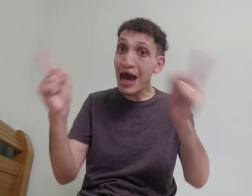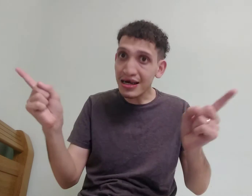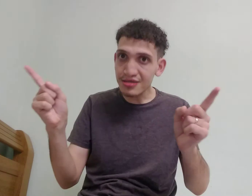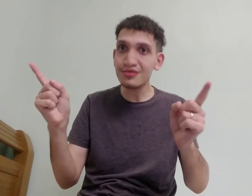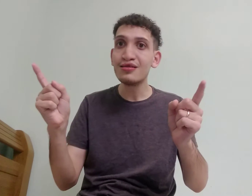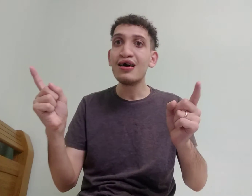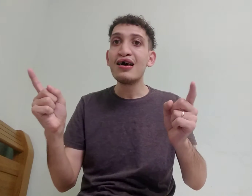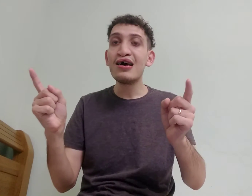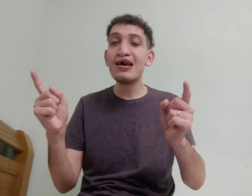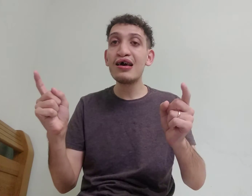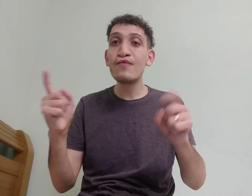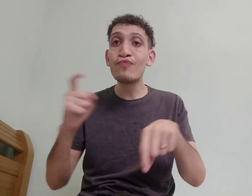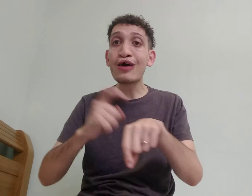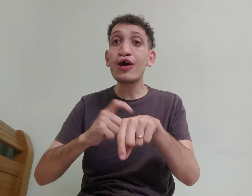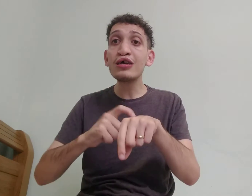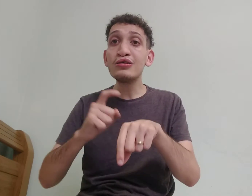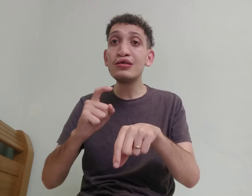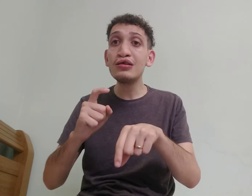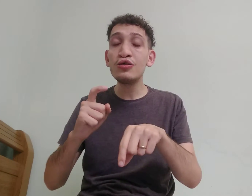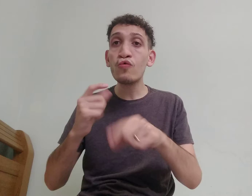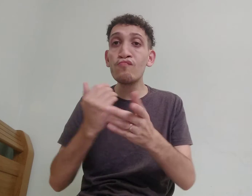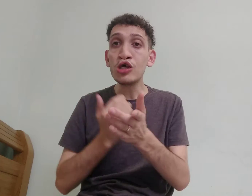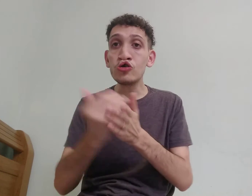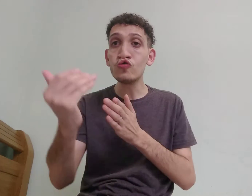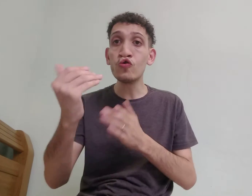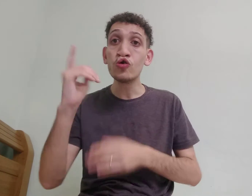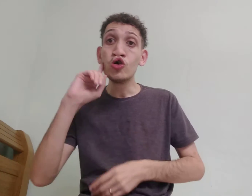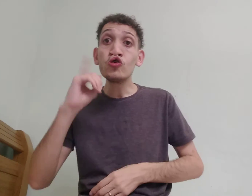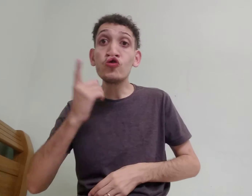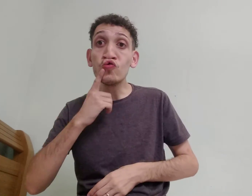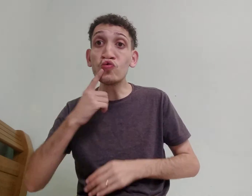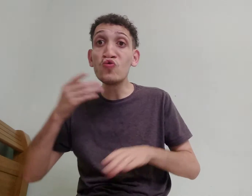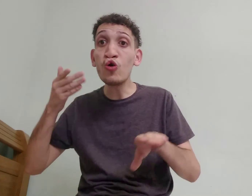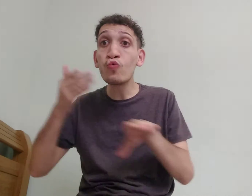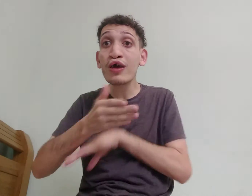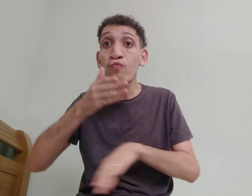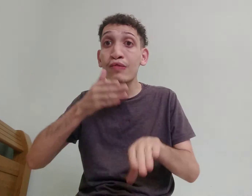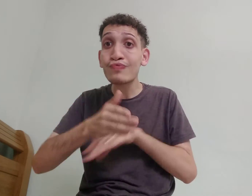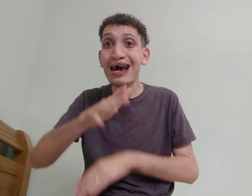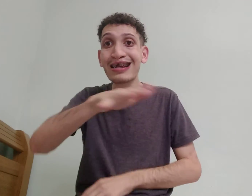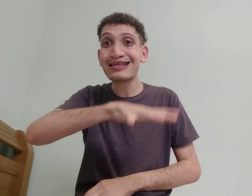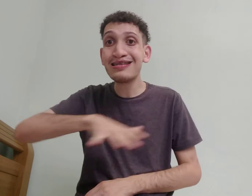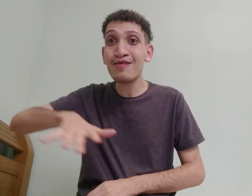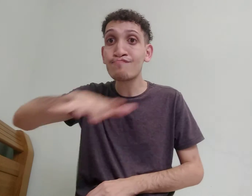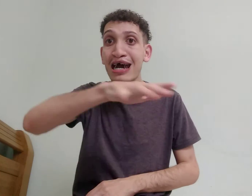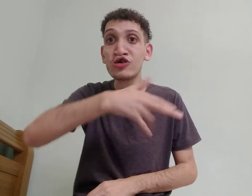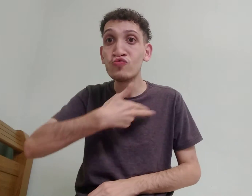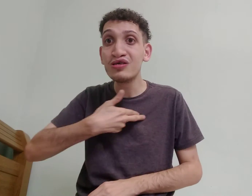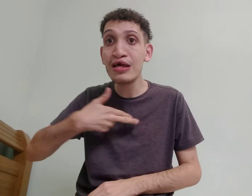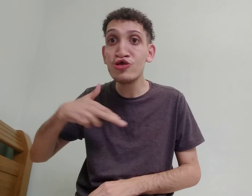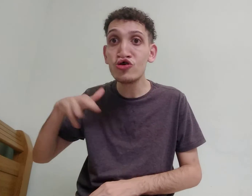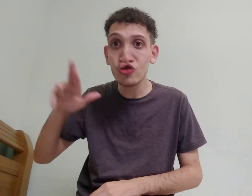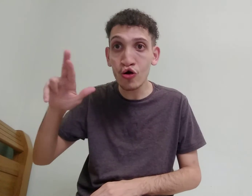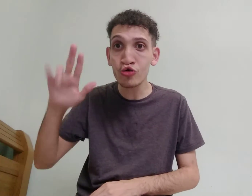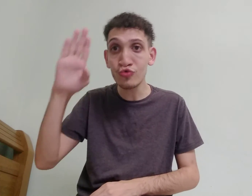Mas, na hora que começou surdos frequentarem espaços religiosos,